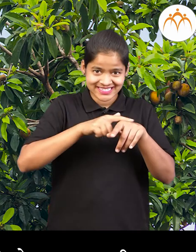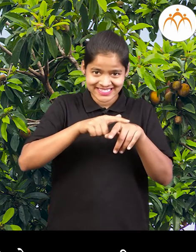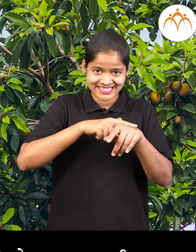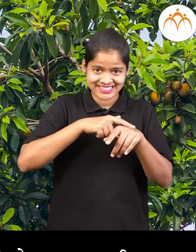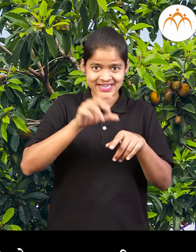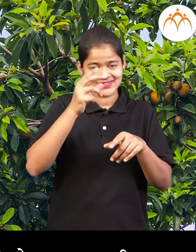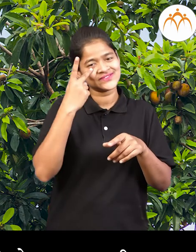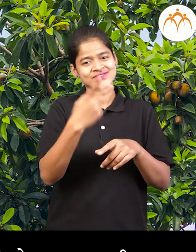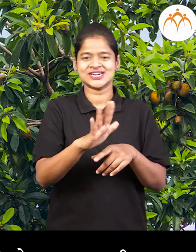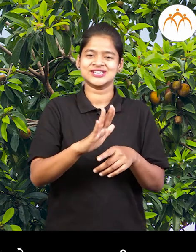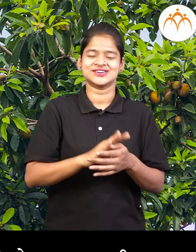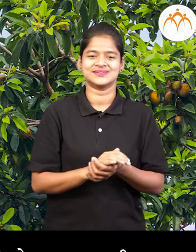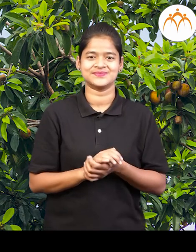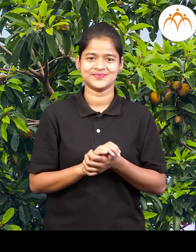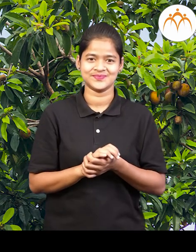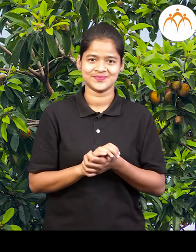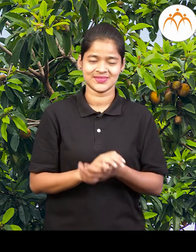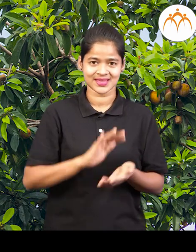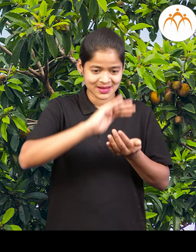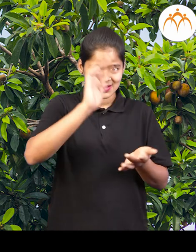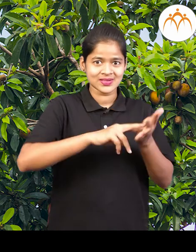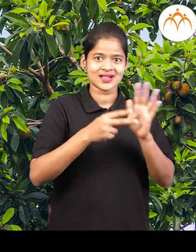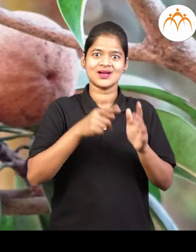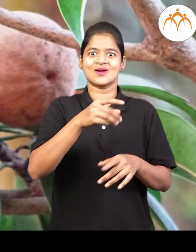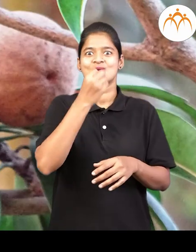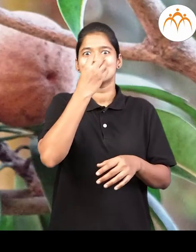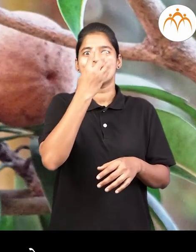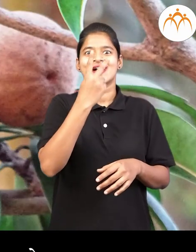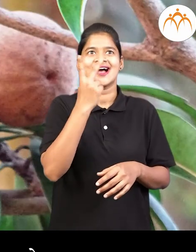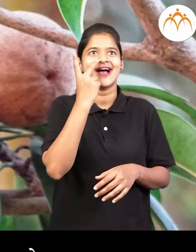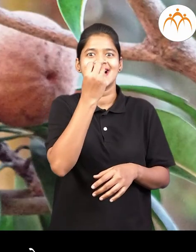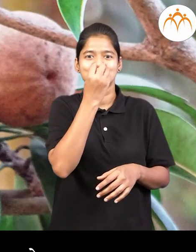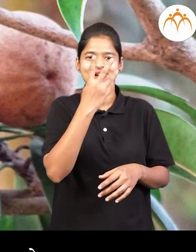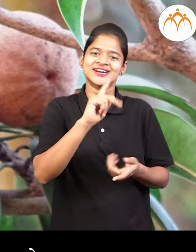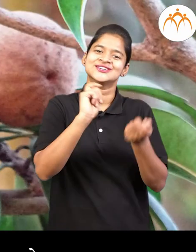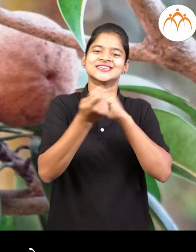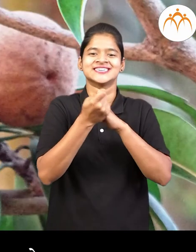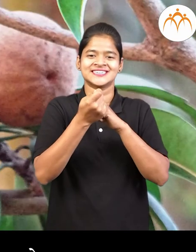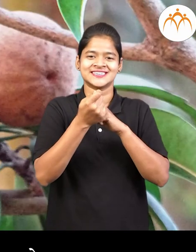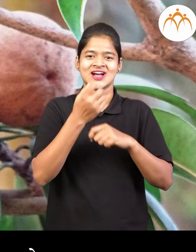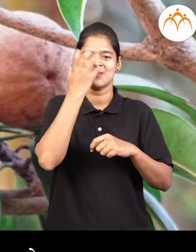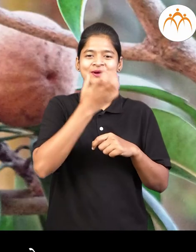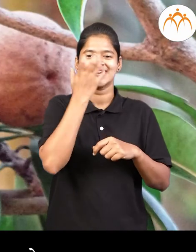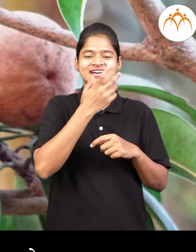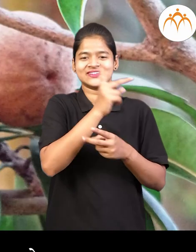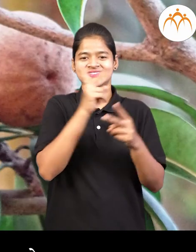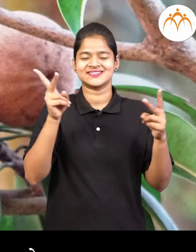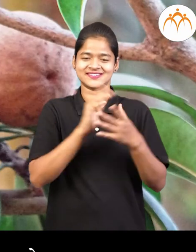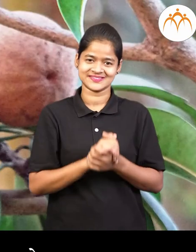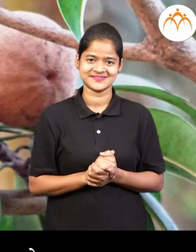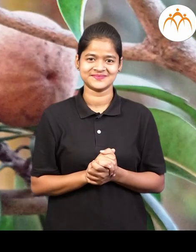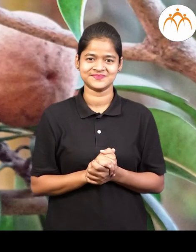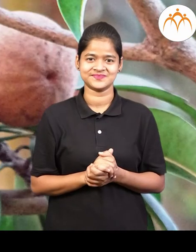योग्य वाढ़ जाली की जाडाला फुल लागताथ फुलान पसून चिक्कूची फळ तायार होताथ